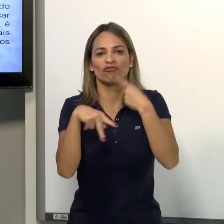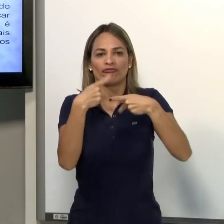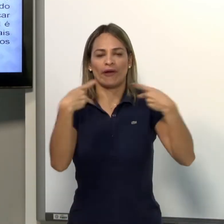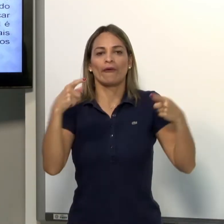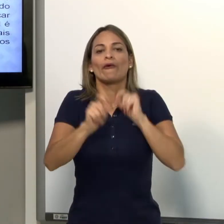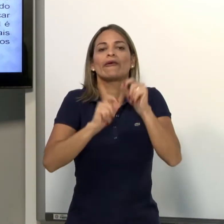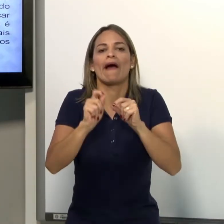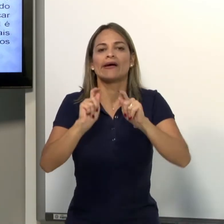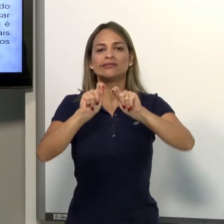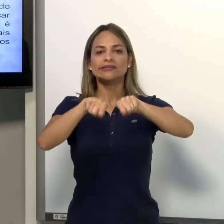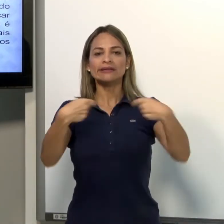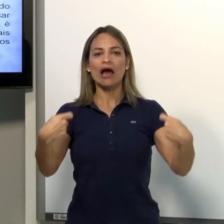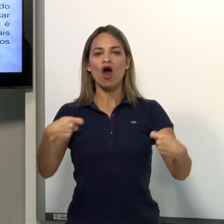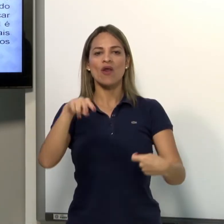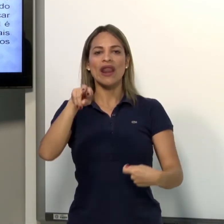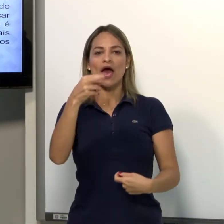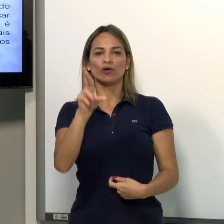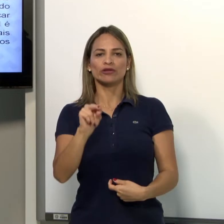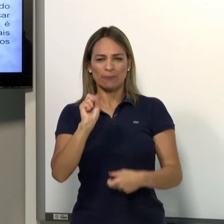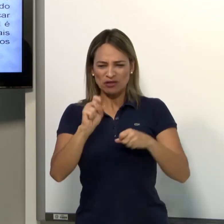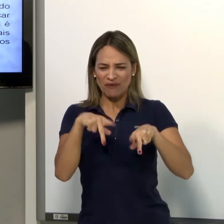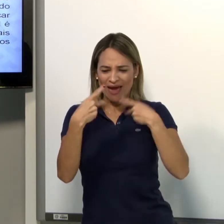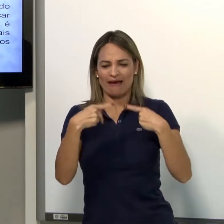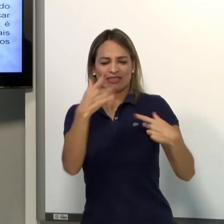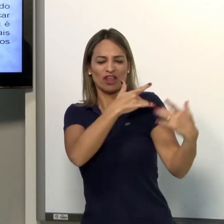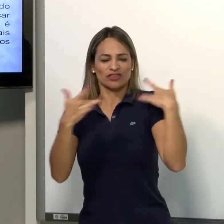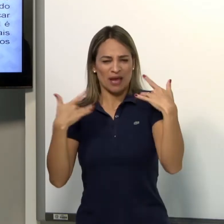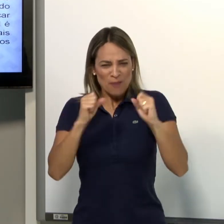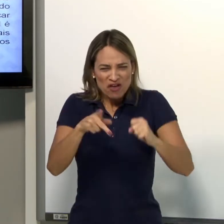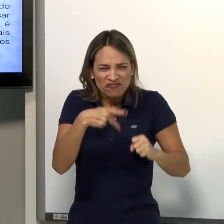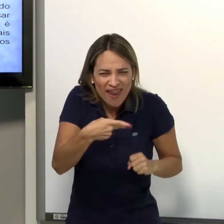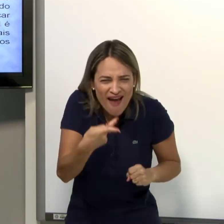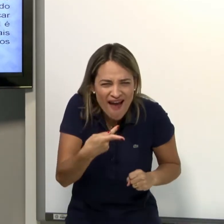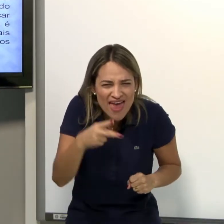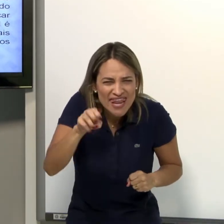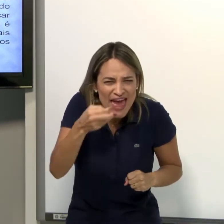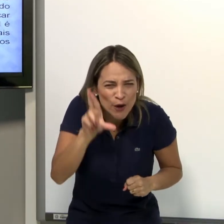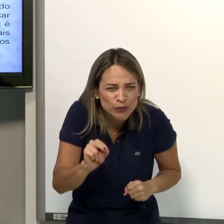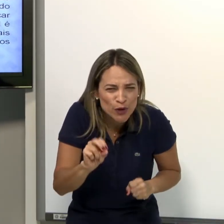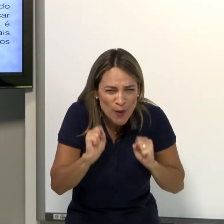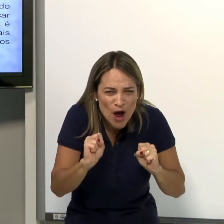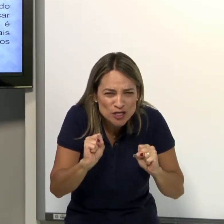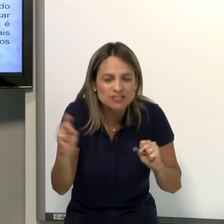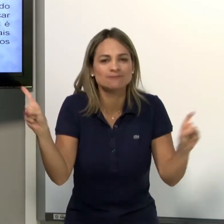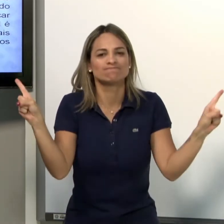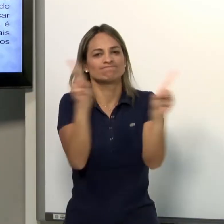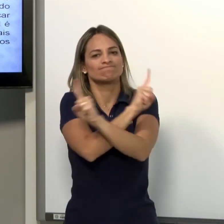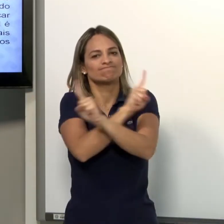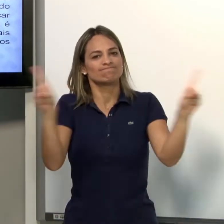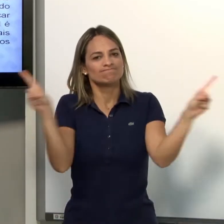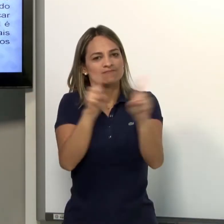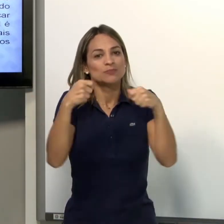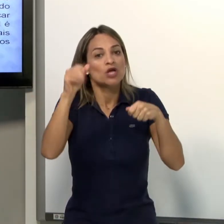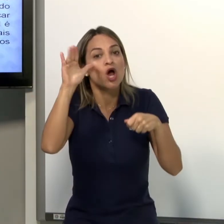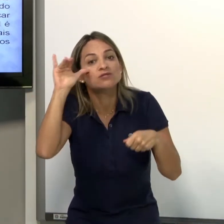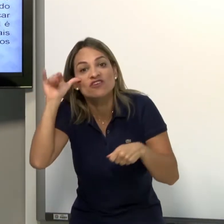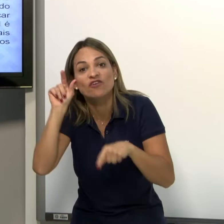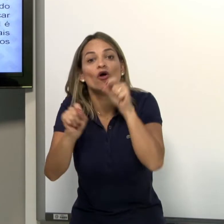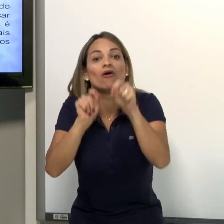toca o corpo, não pode-se dizer que o sinal está no espaço neutro. Se ela toca alguma parte do